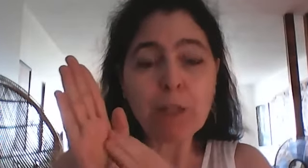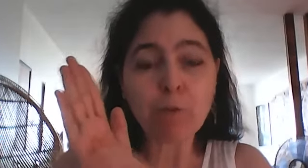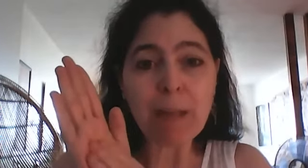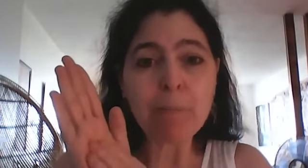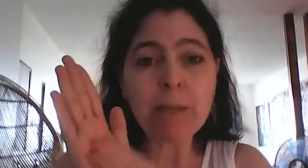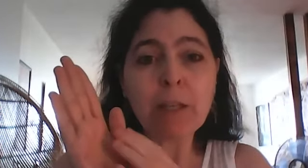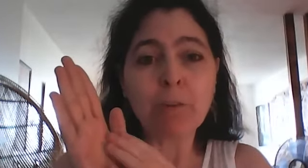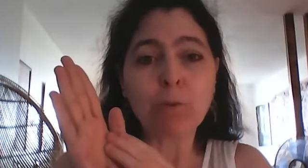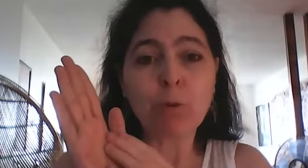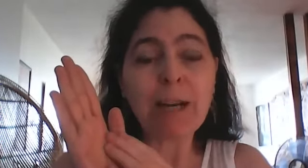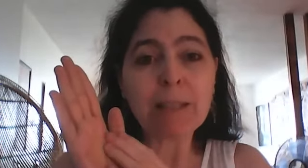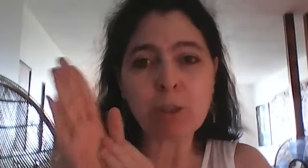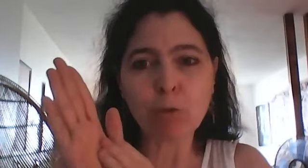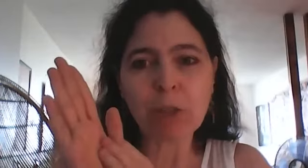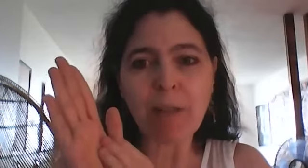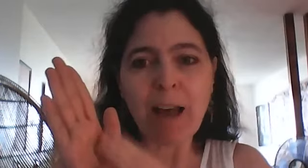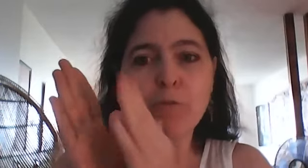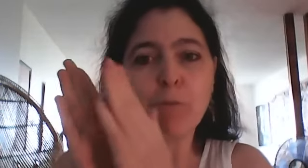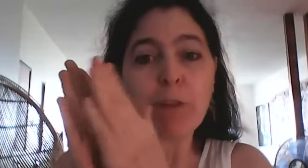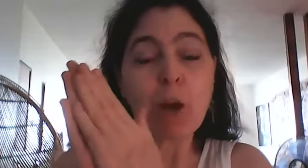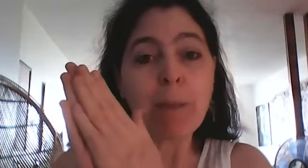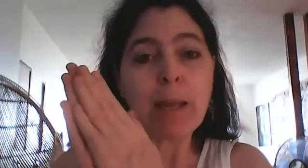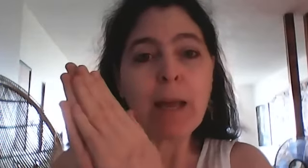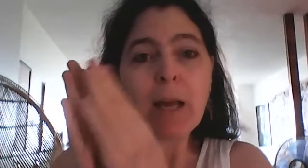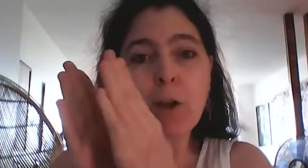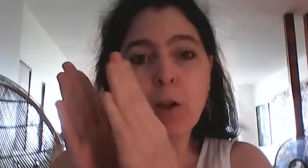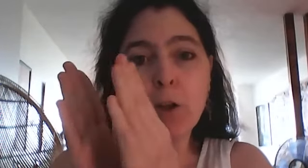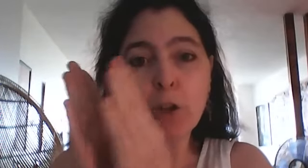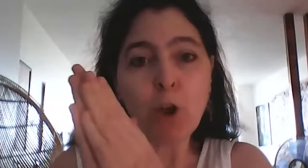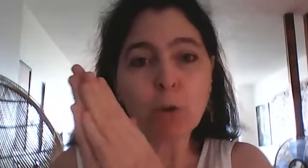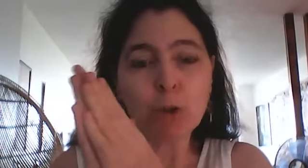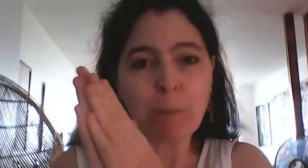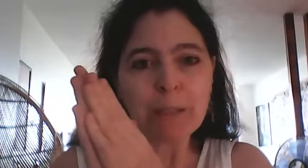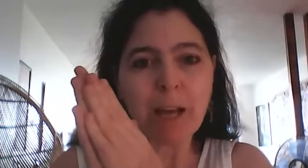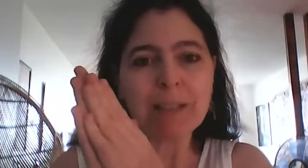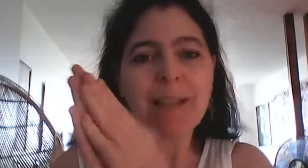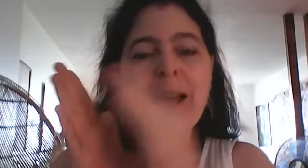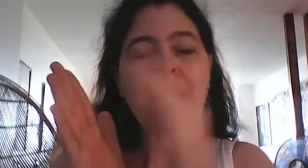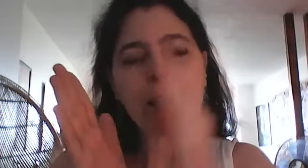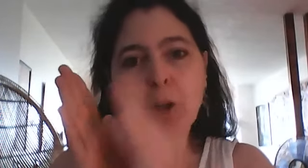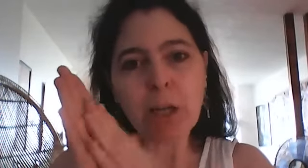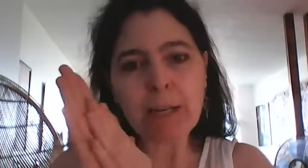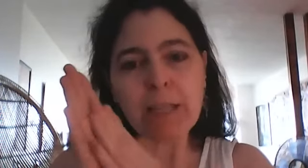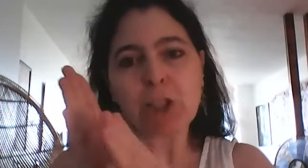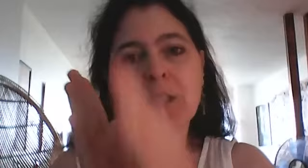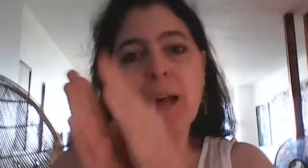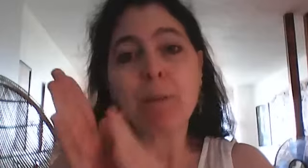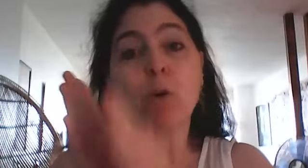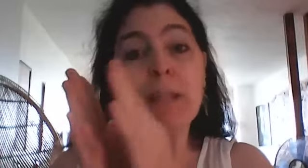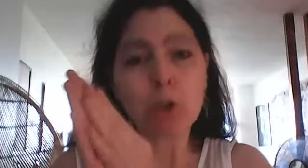de vos amis de vos collègues d'études de travail vous pouvez nommer le nom de deux personnes et dire que l'énergie s'en va pour les